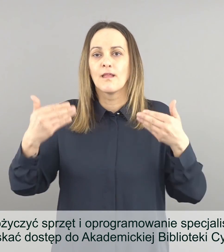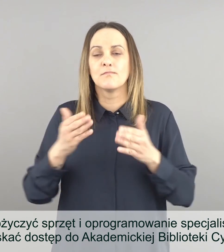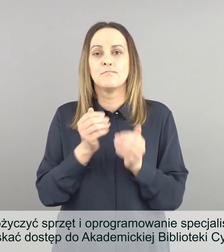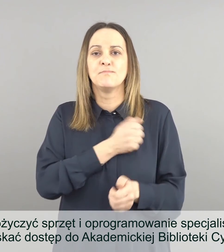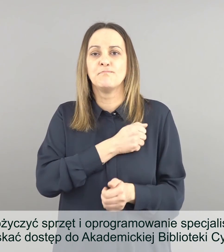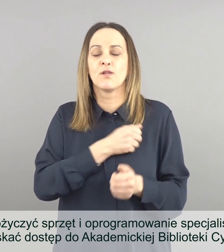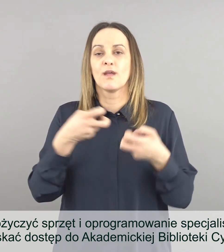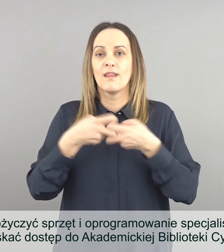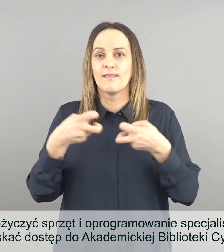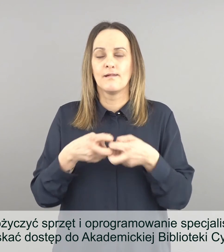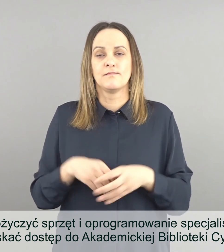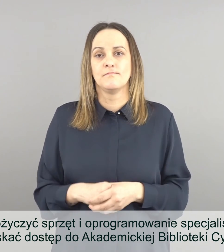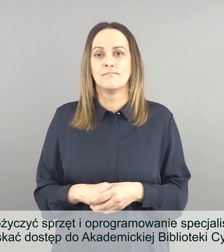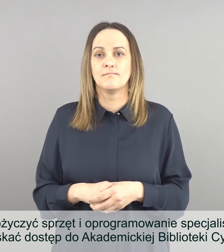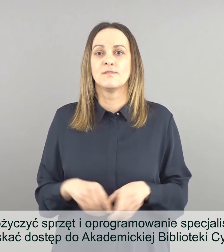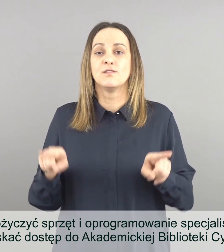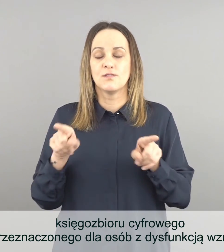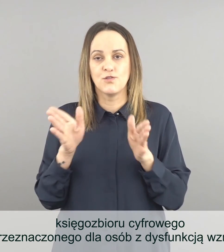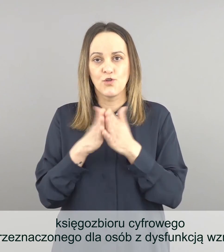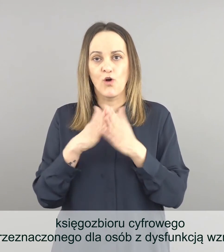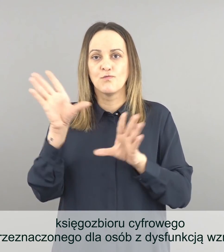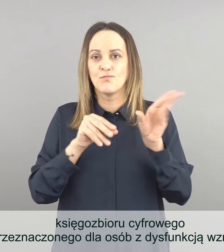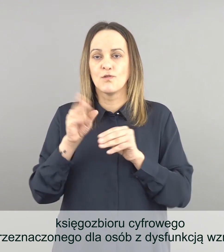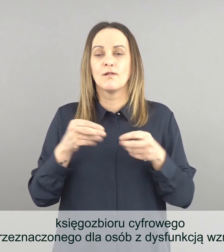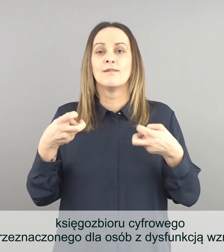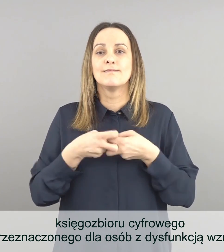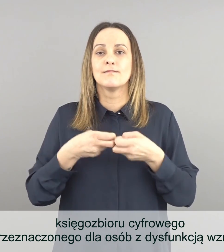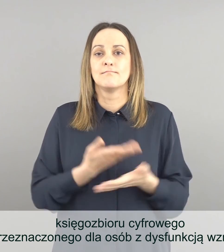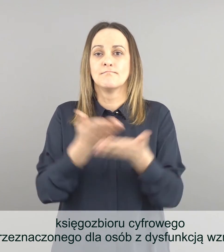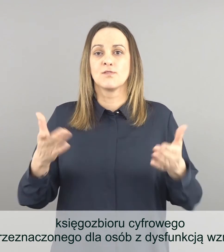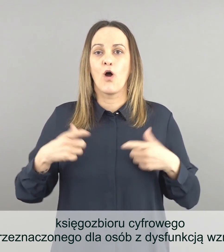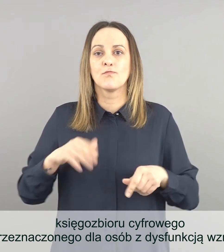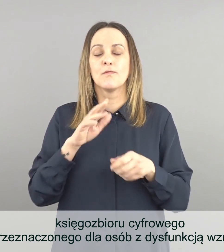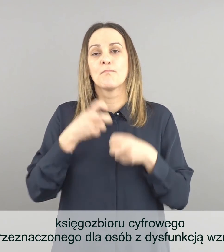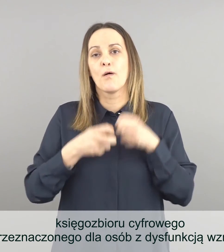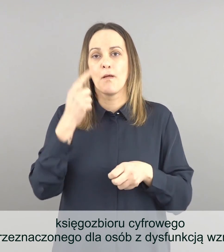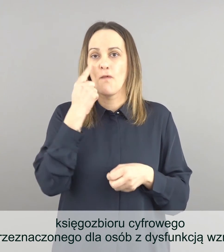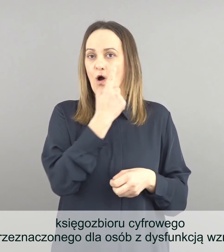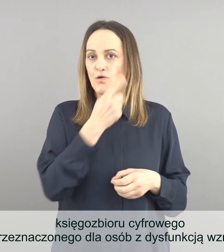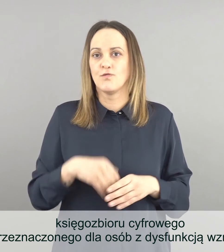Akademickiej Biblioteki Cyfrowej, księgozbioru cyfrowego przeznaczonego dla osób z dysfunkcją wzroku,